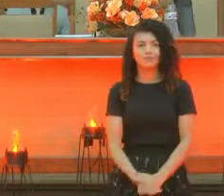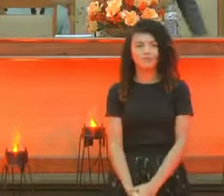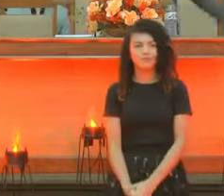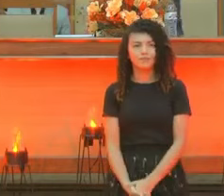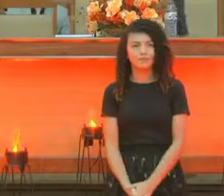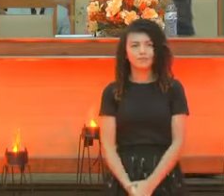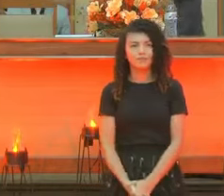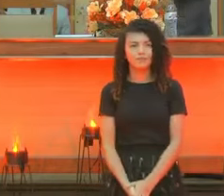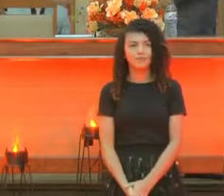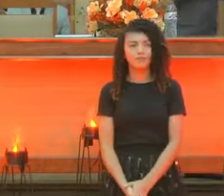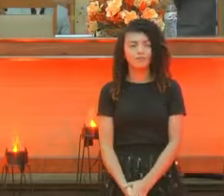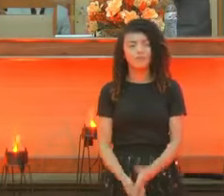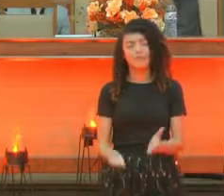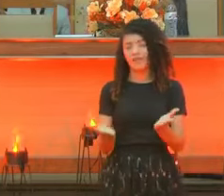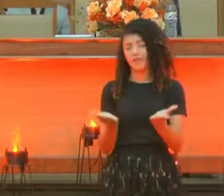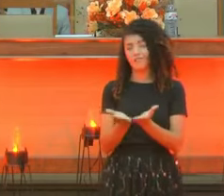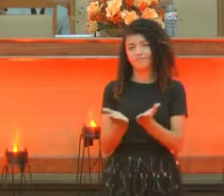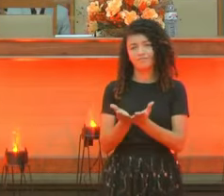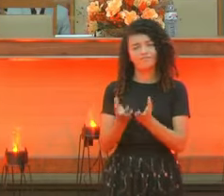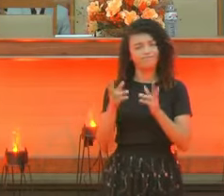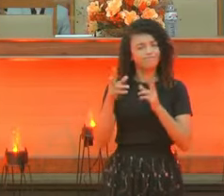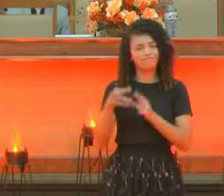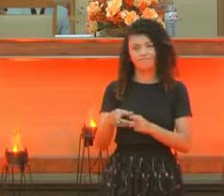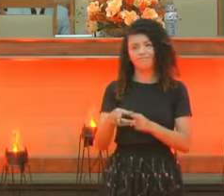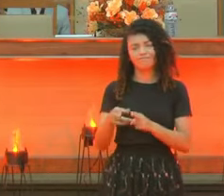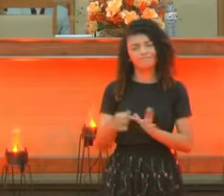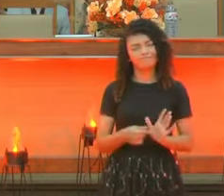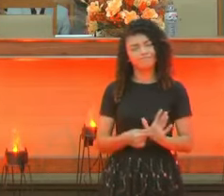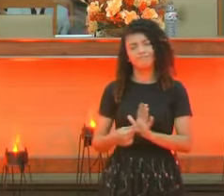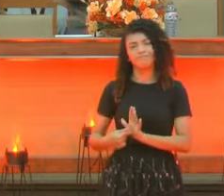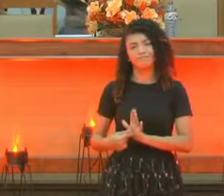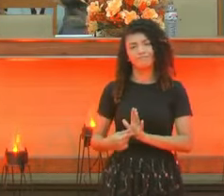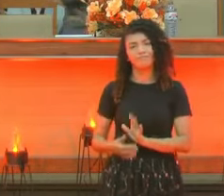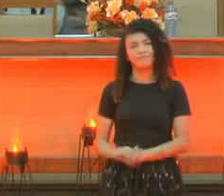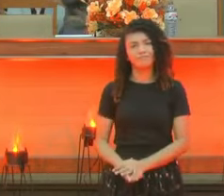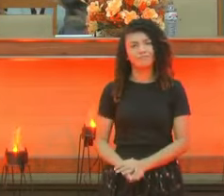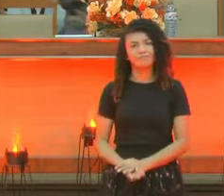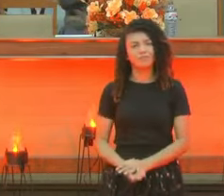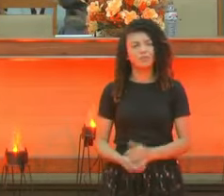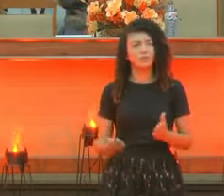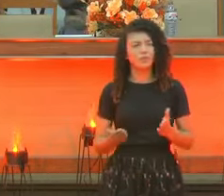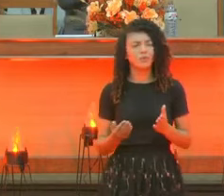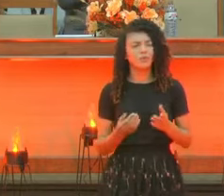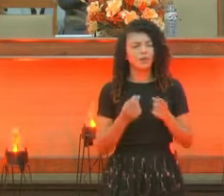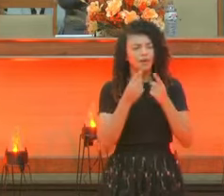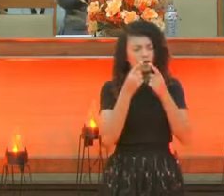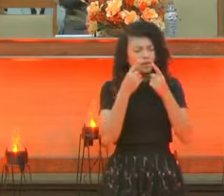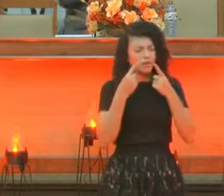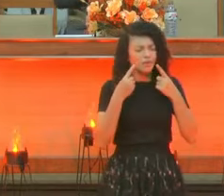A minha crença é essa daqui. É, a minha crença é essa. Eu chorei hoje lá em casa, lendo sair.